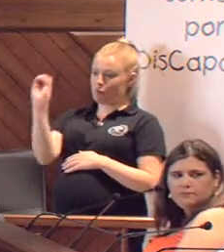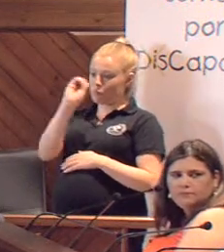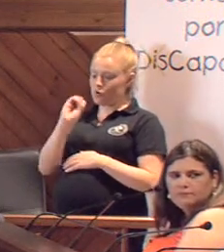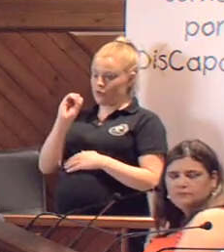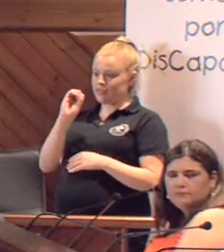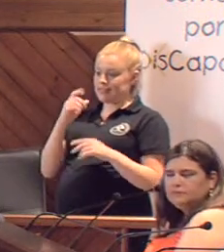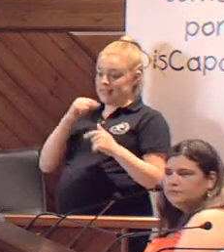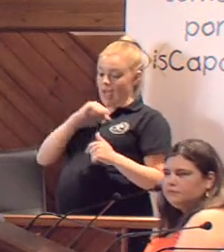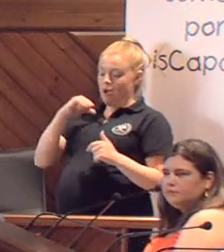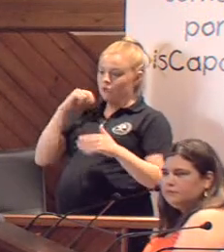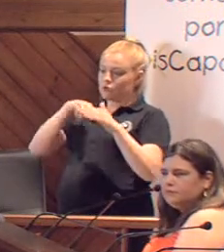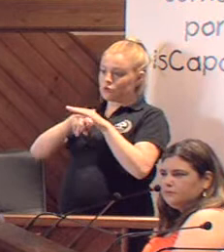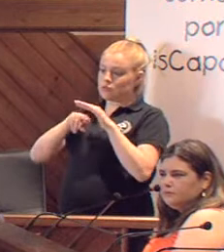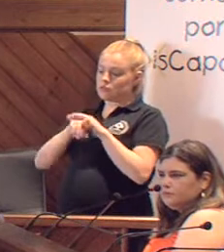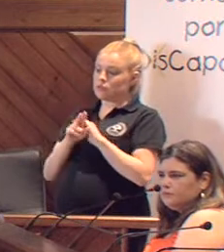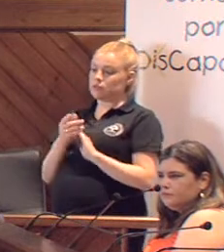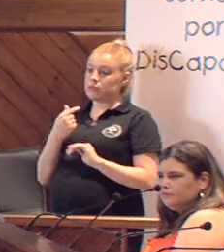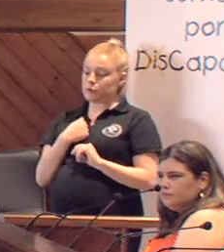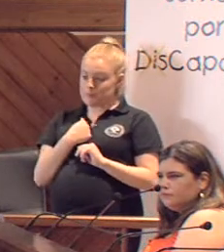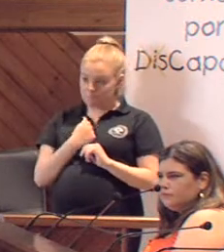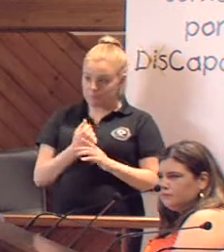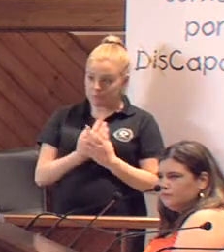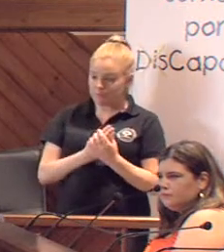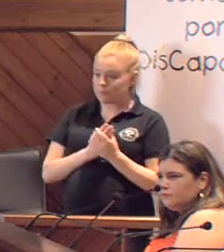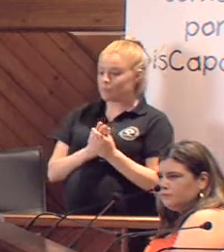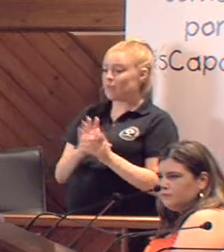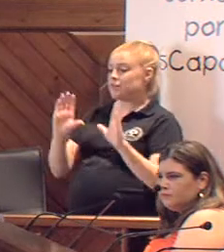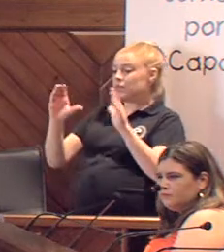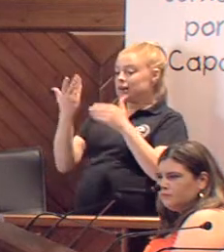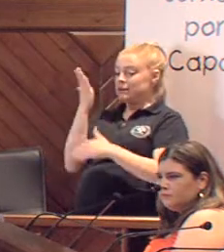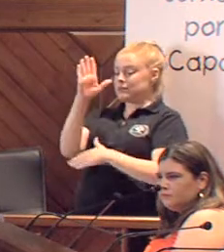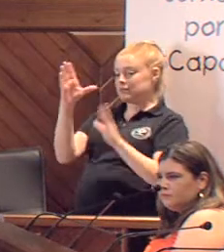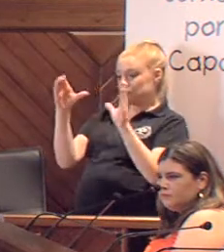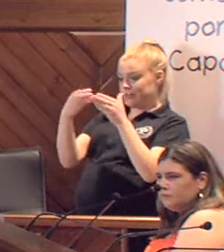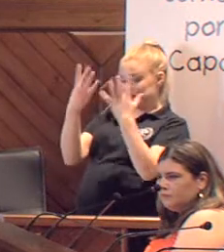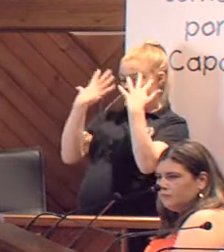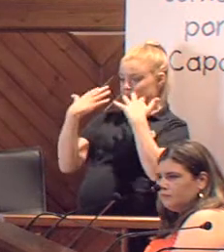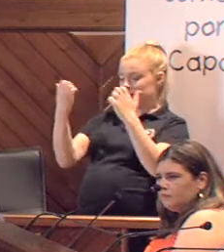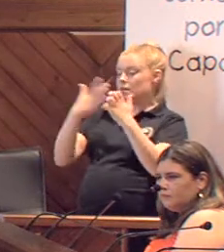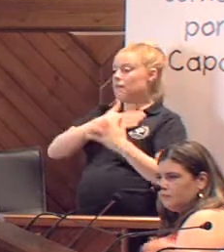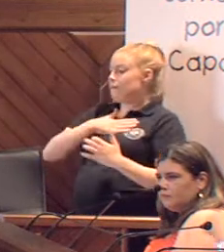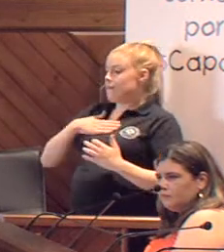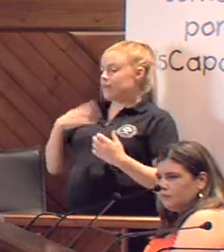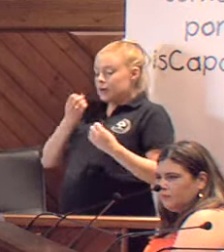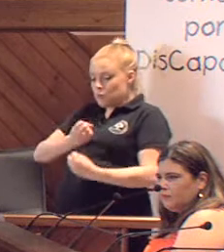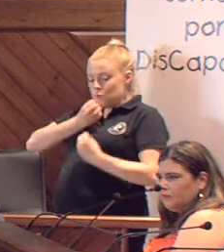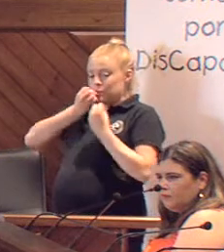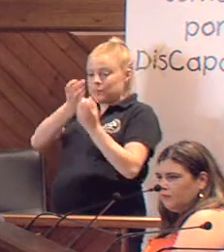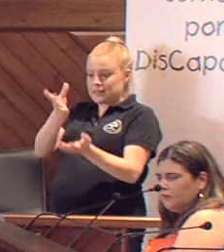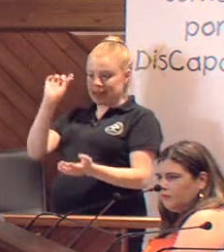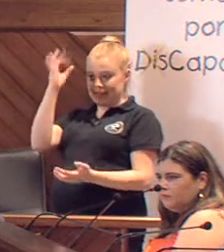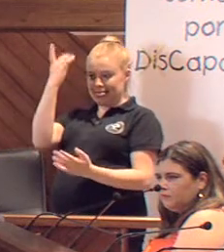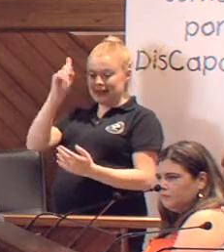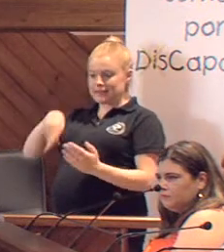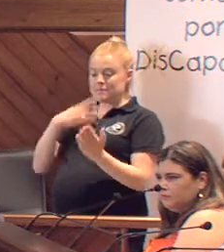autogestores, encargado de ser los representantes de nuestro colectivo en este Pleno, queremos expresar las siguientes ideas y